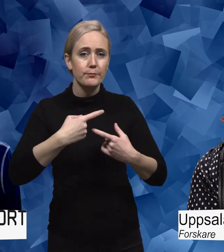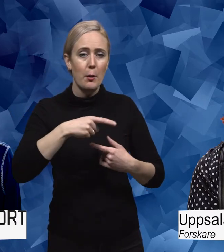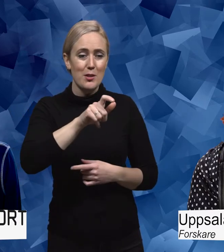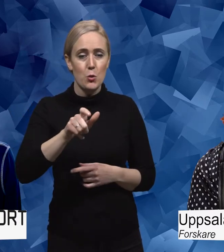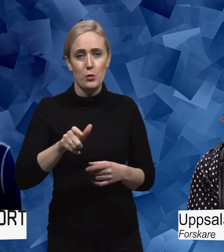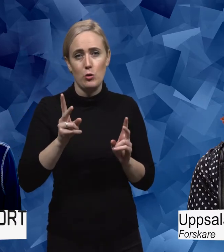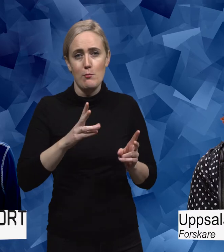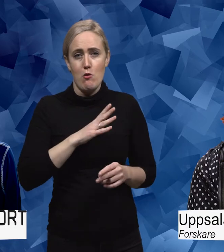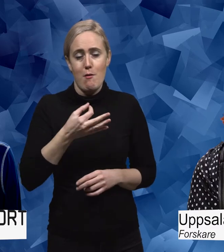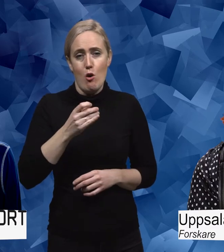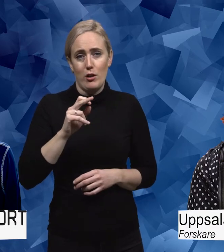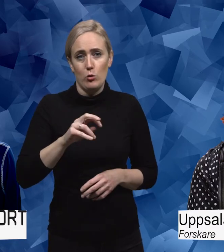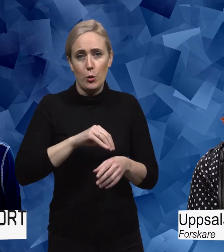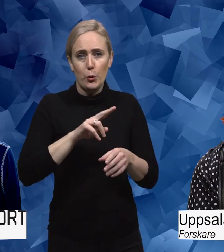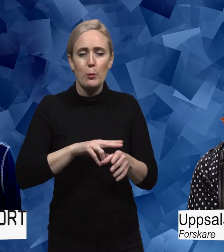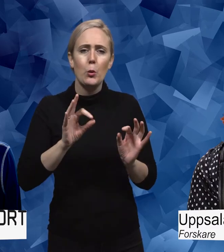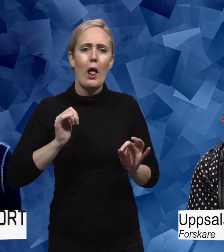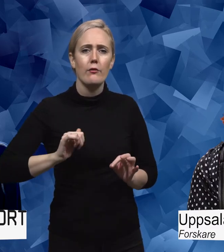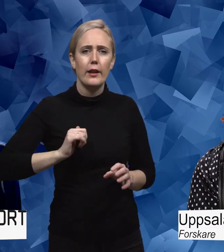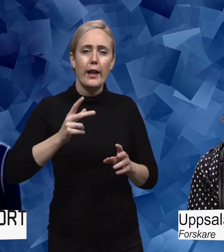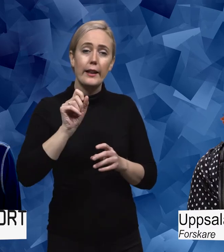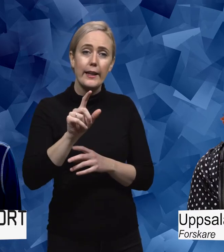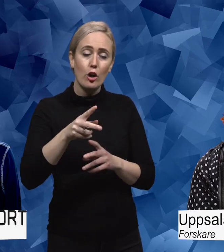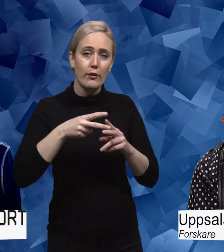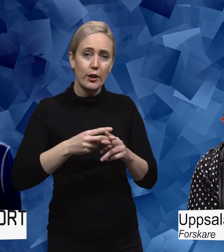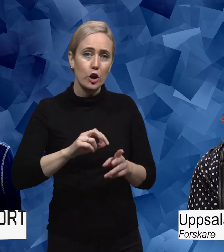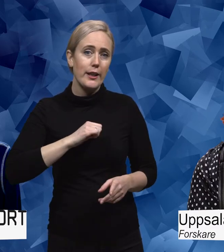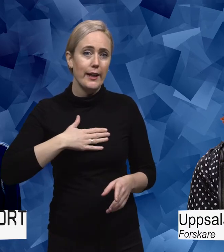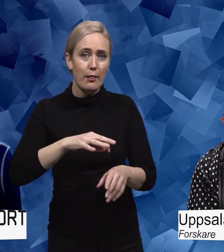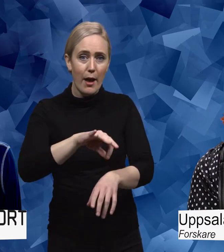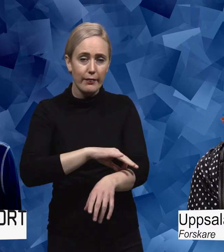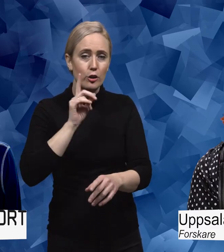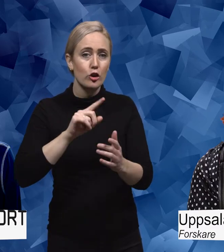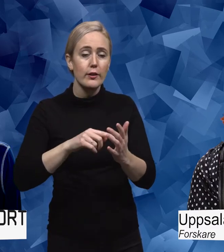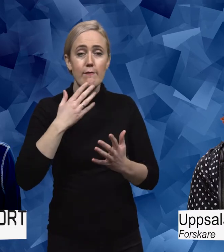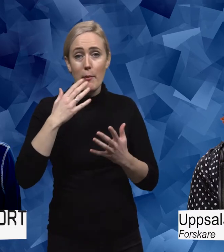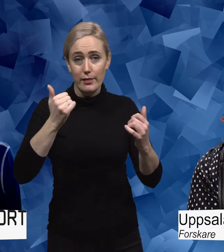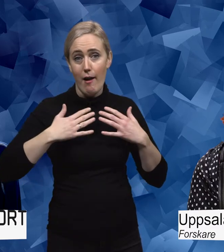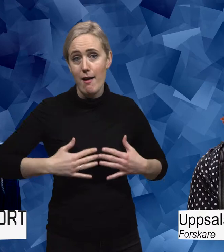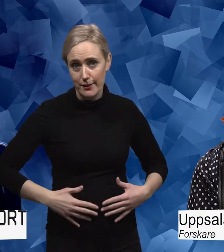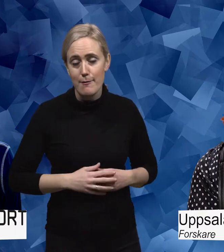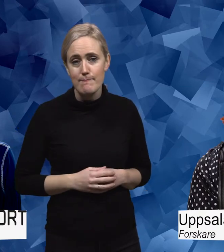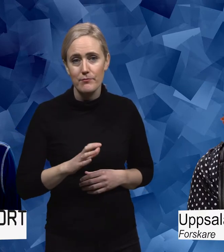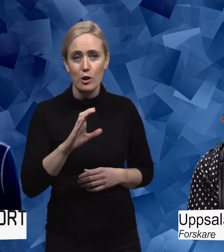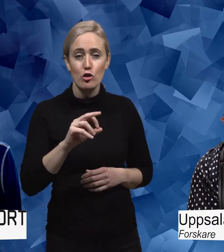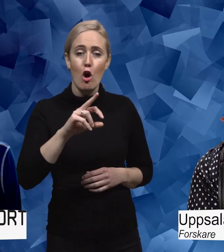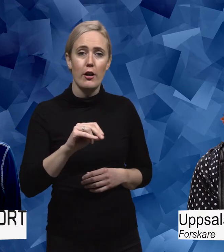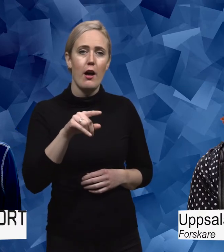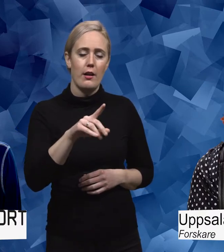parkinsonssjukdom kan använda sig av digitala verktyg och egenmätningar för att förbättra sin hälsa. Sara har i sin forskning